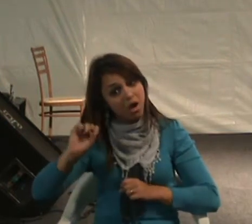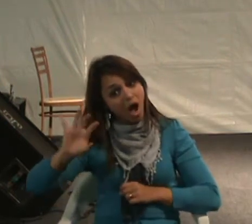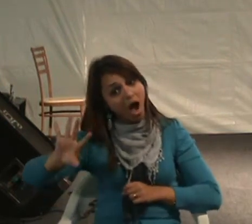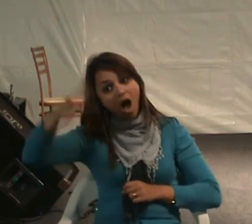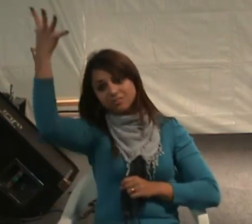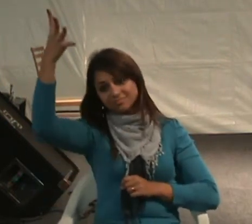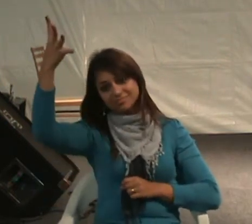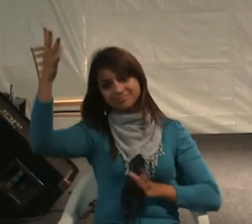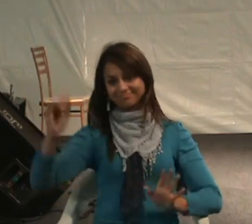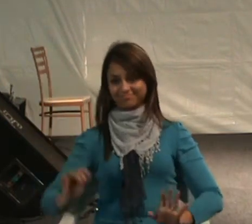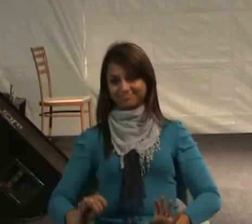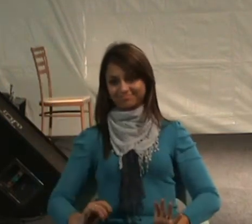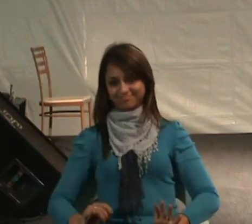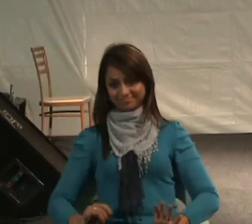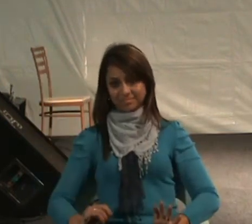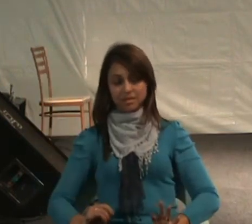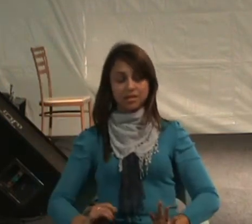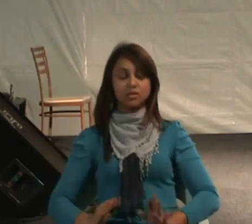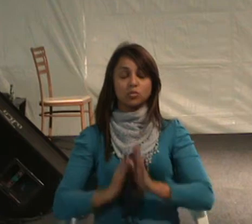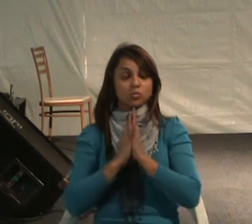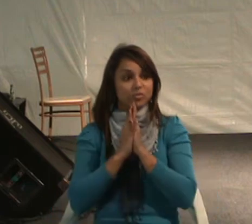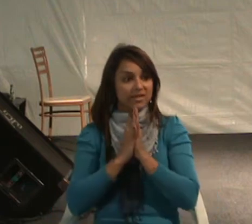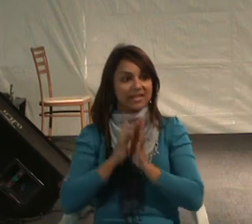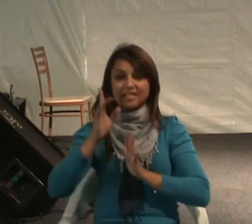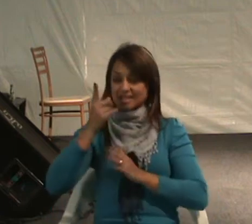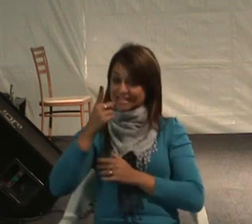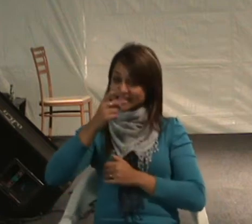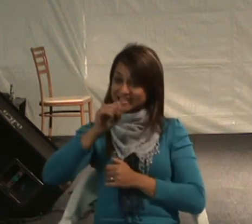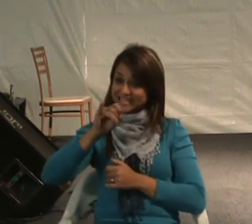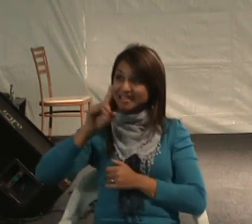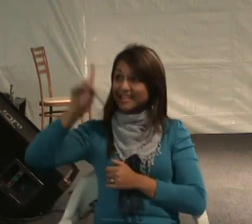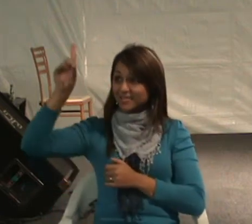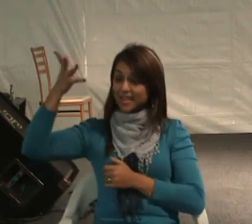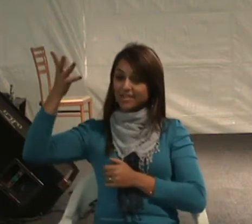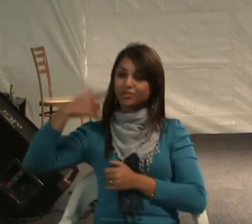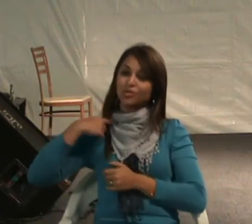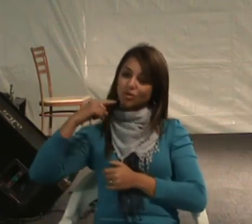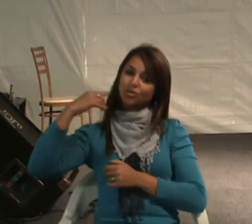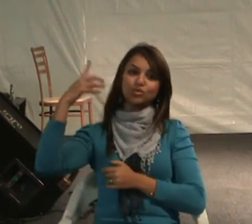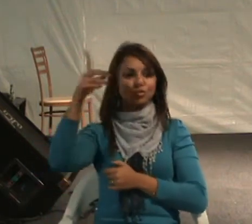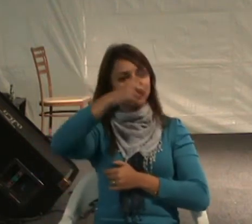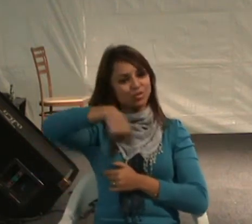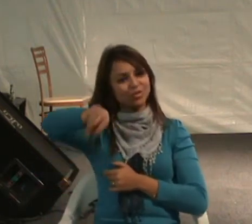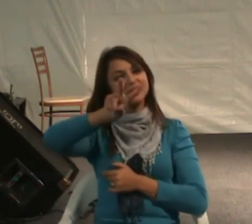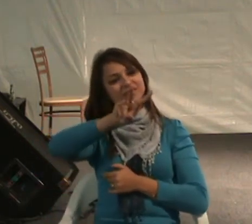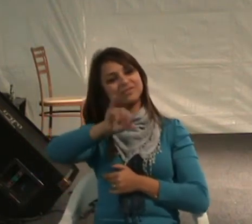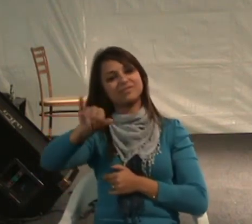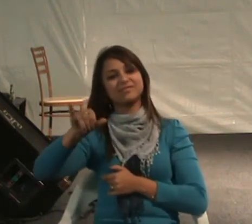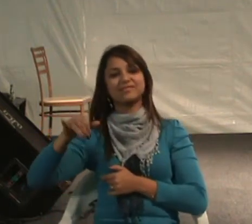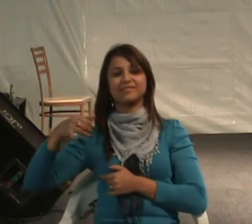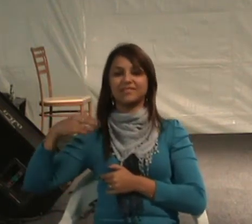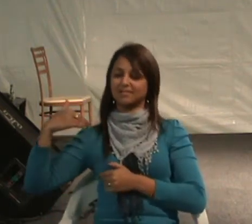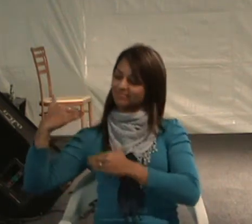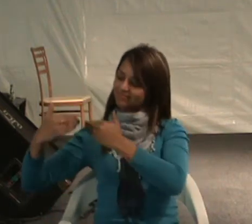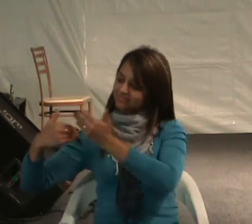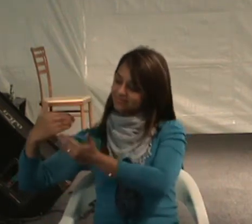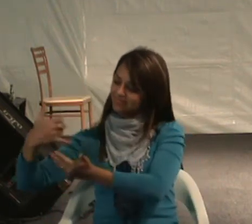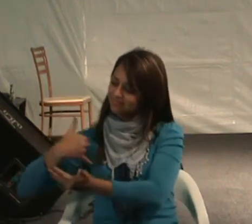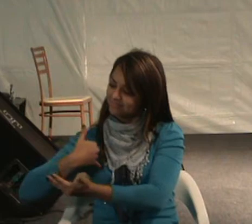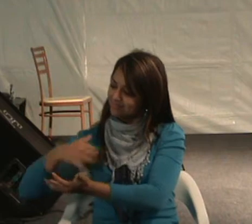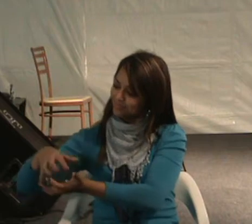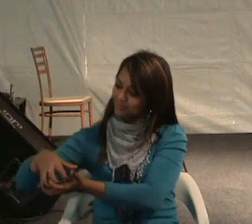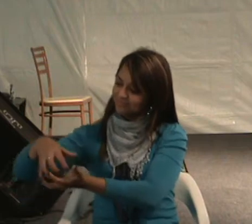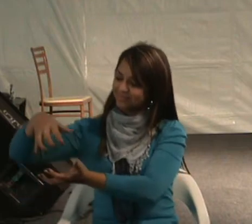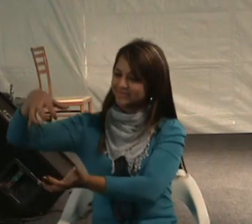Se Deus quiser, todos nós envelheceremos. Se Deus quiser. À